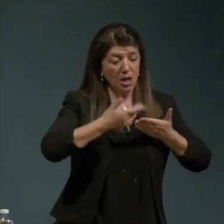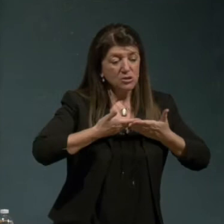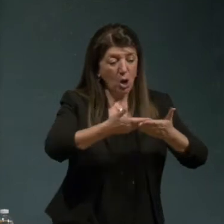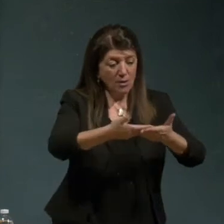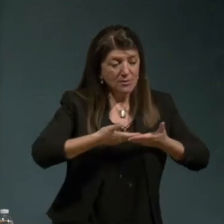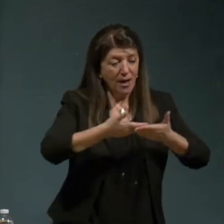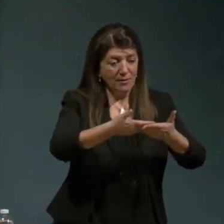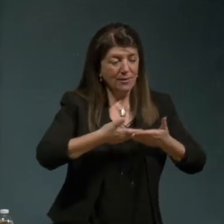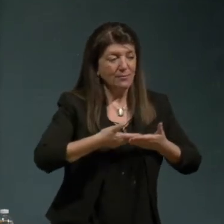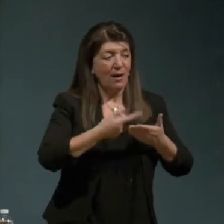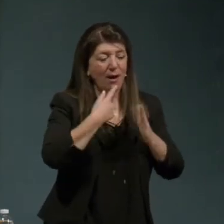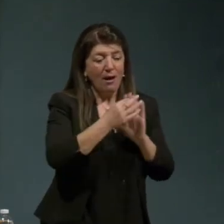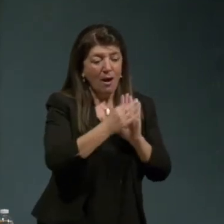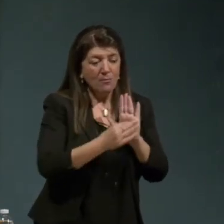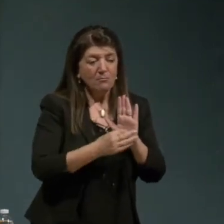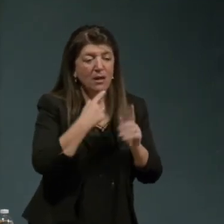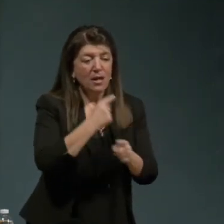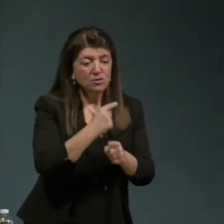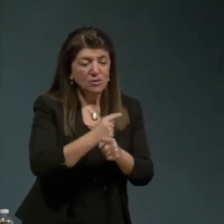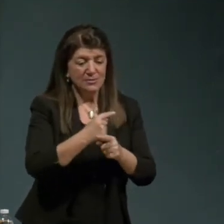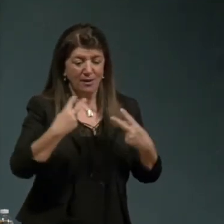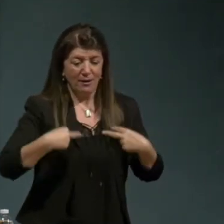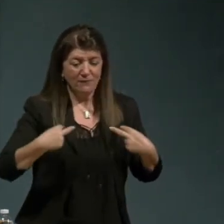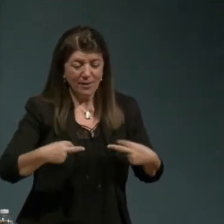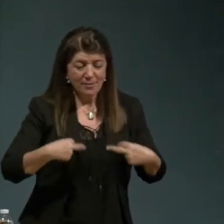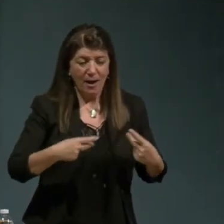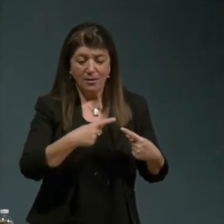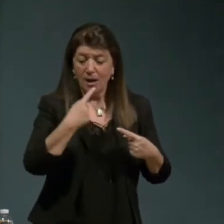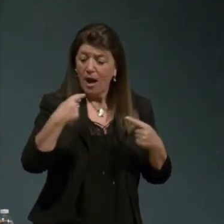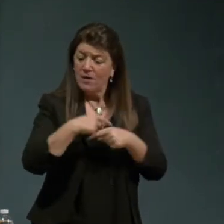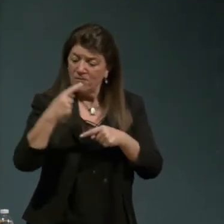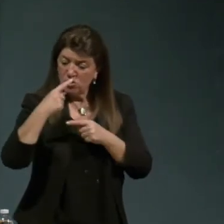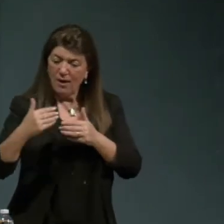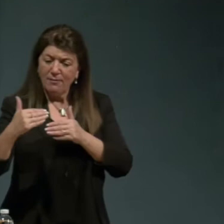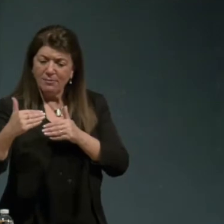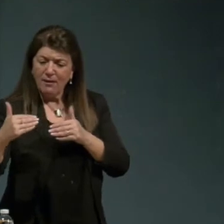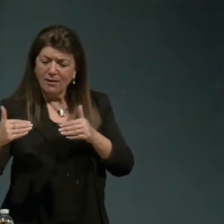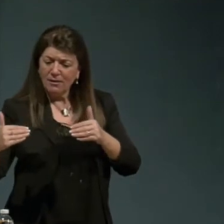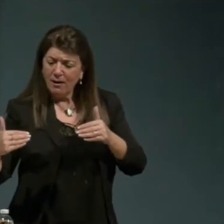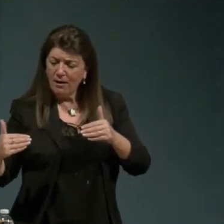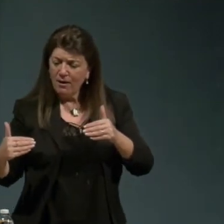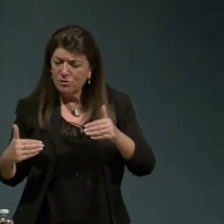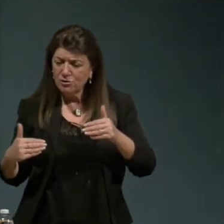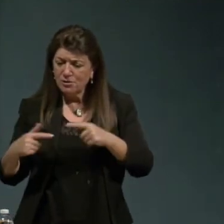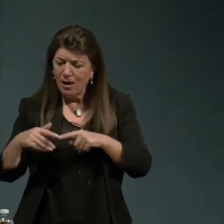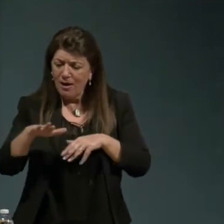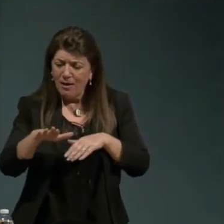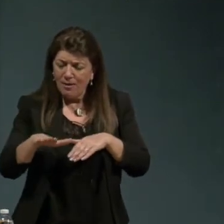necessarie delle cose vitali e la decresciuta di un'economia delle cose